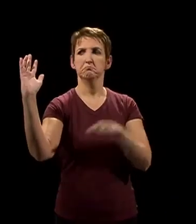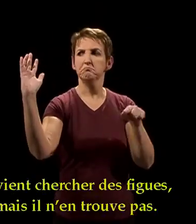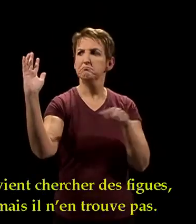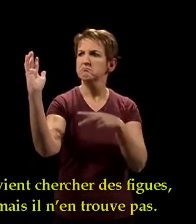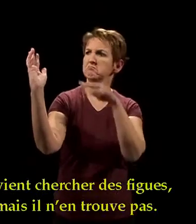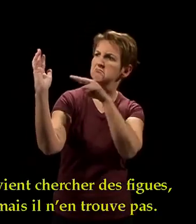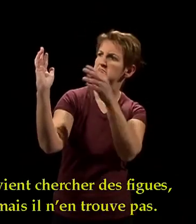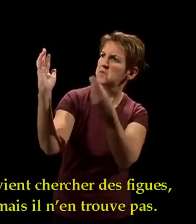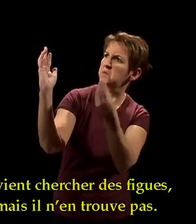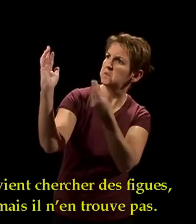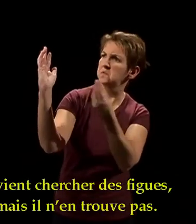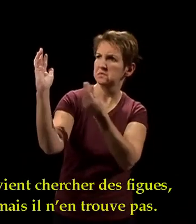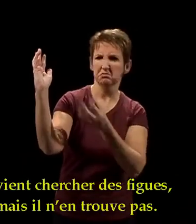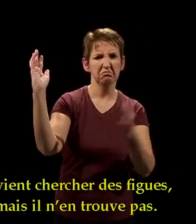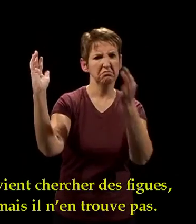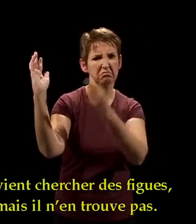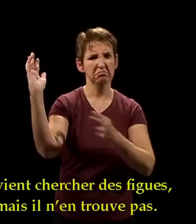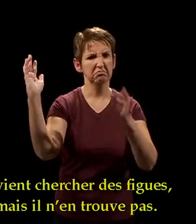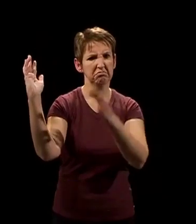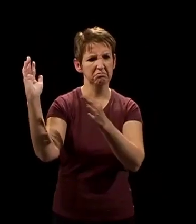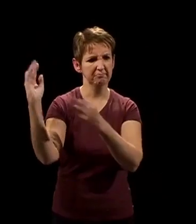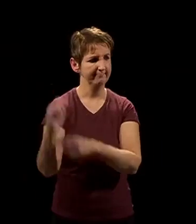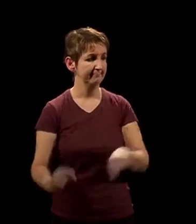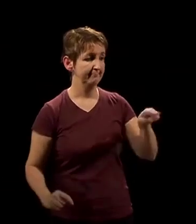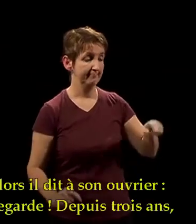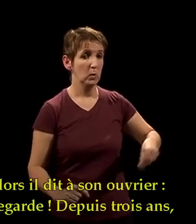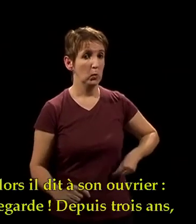» vient chercher des figues, mais il n'en trouve pas. »